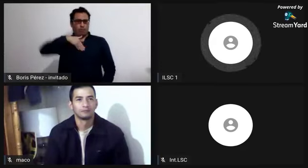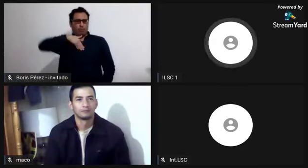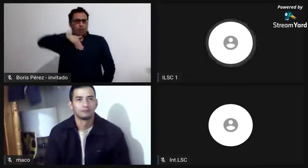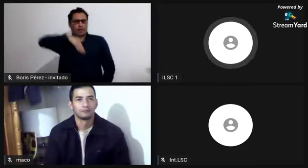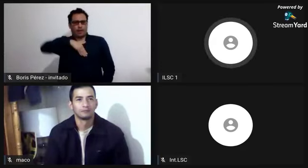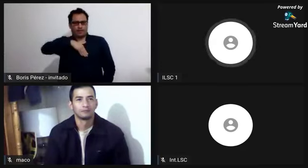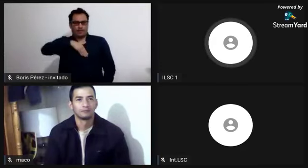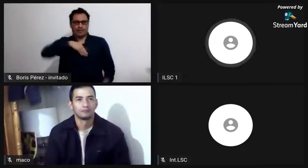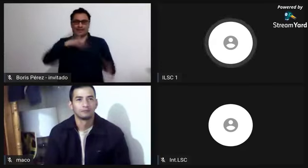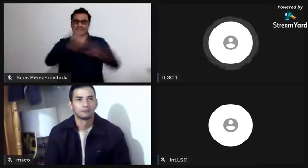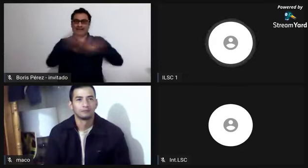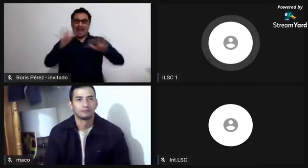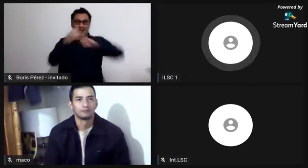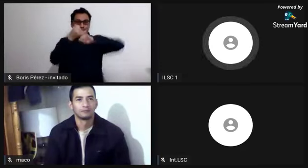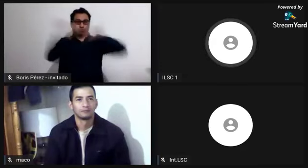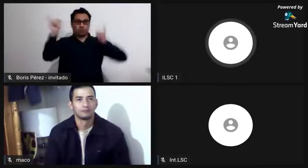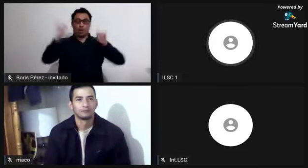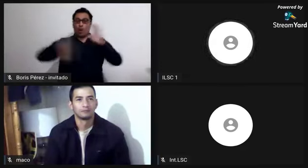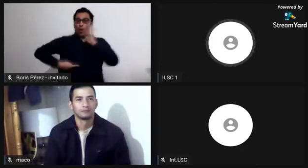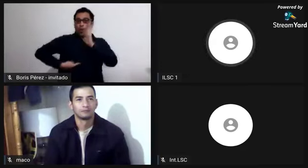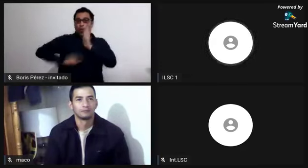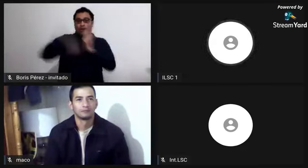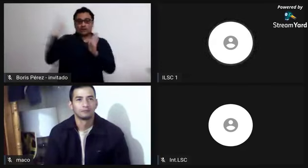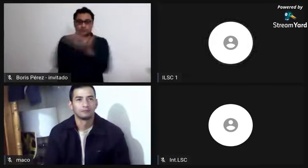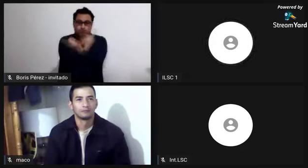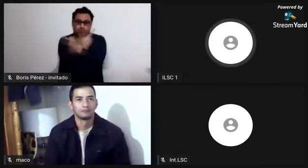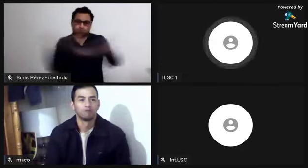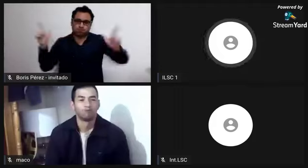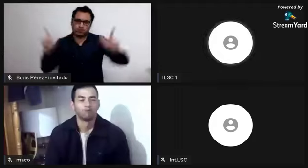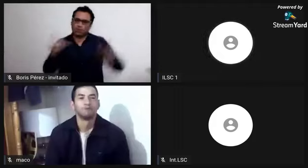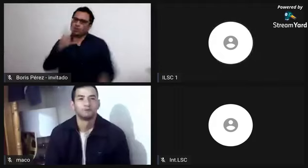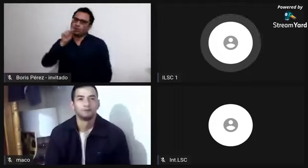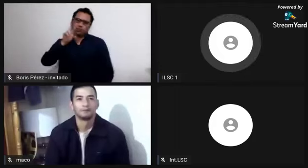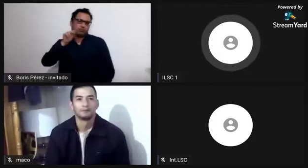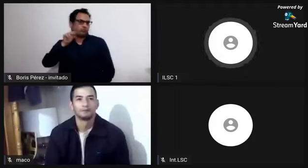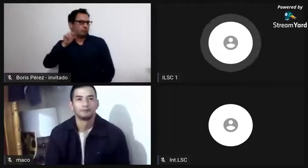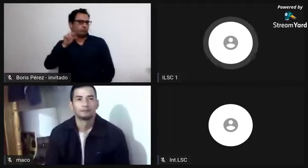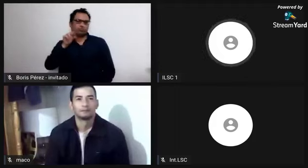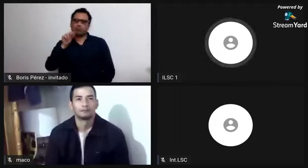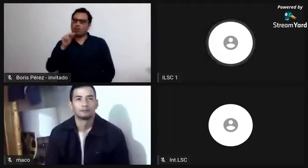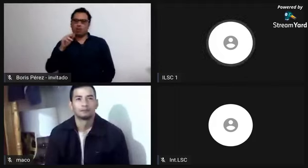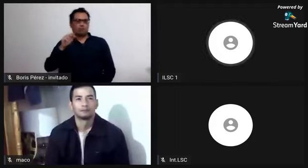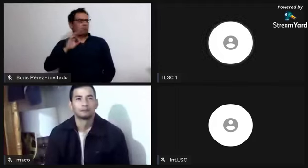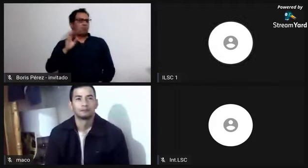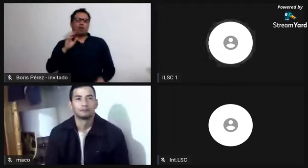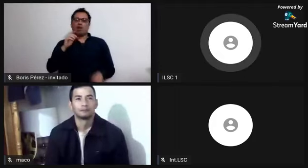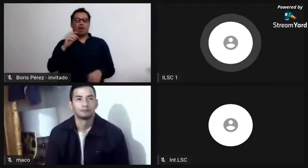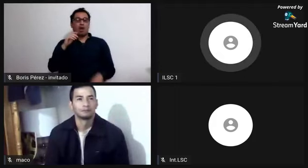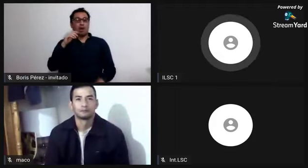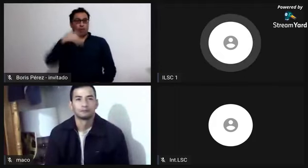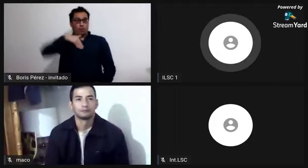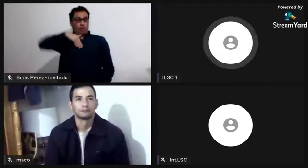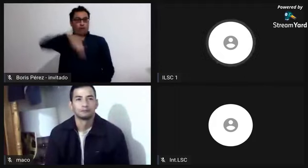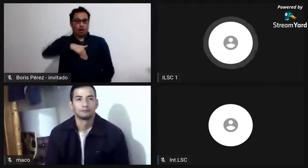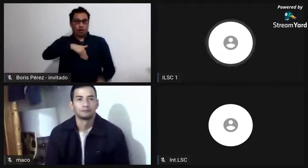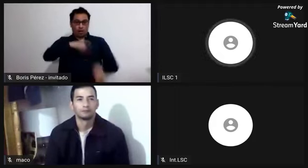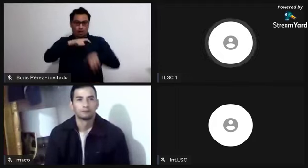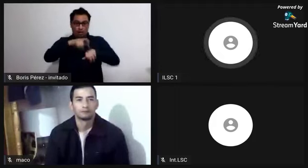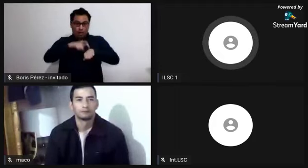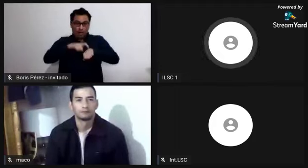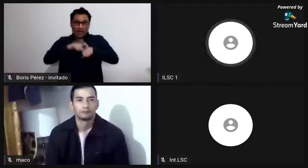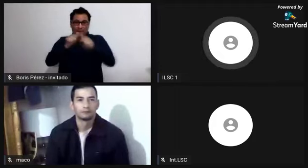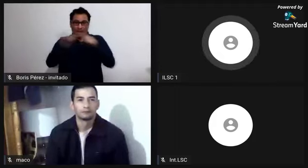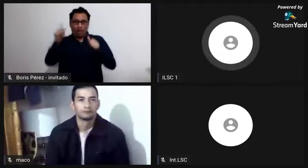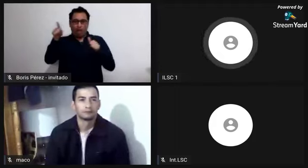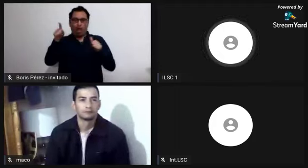algunas viviendas y algunos bienes y algunos enseres dentro de su libertad. Entendamos entonces